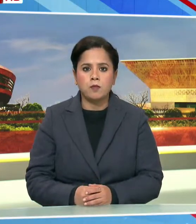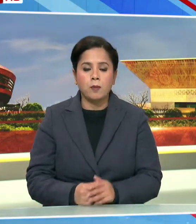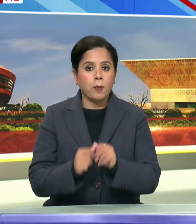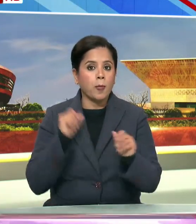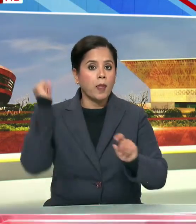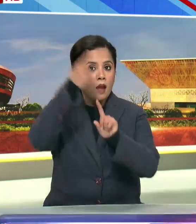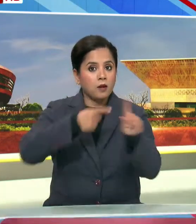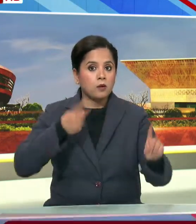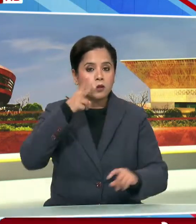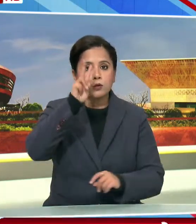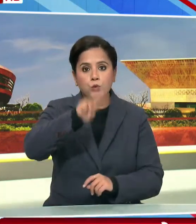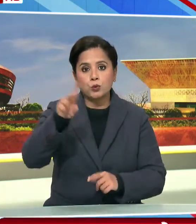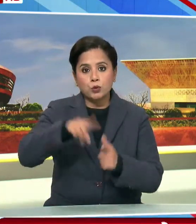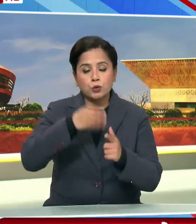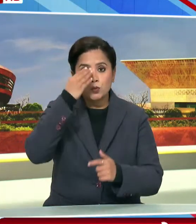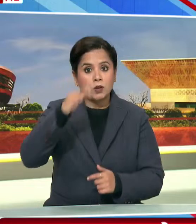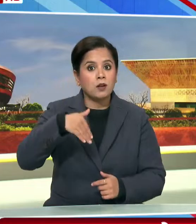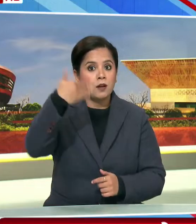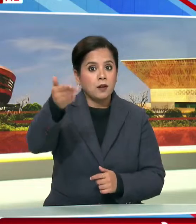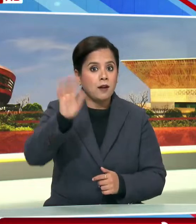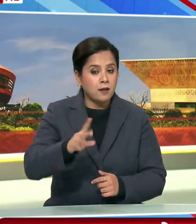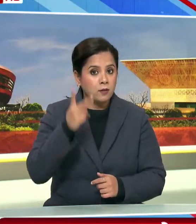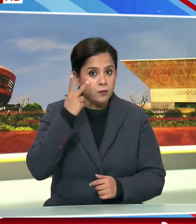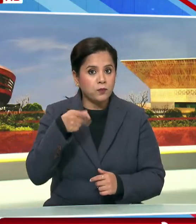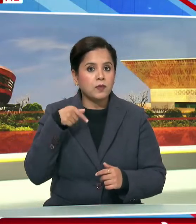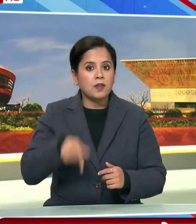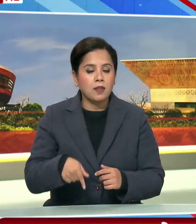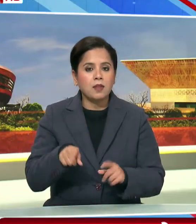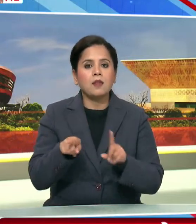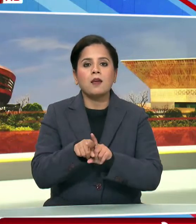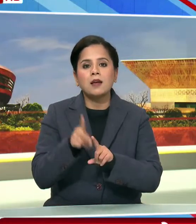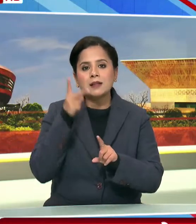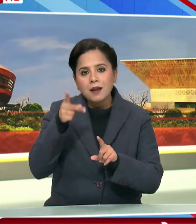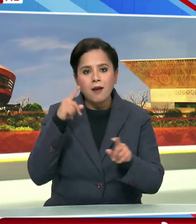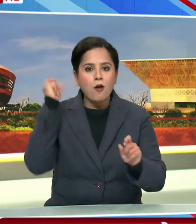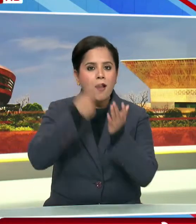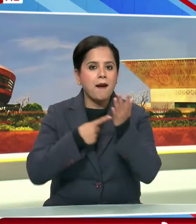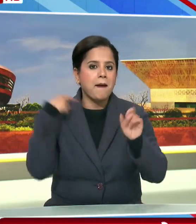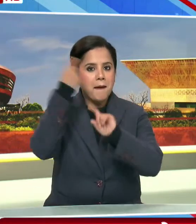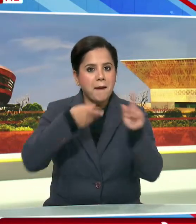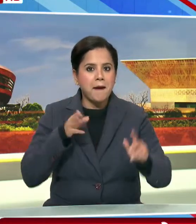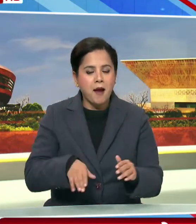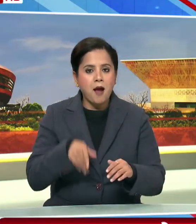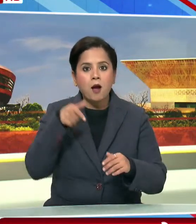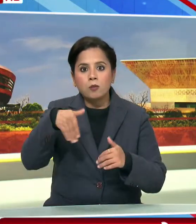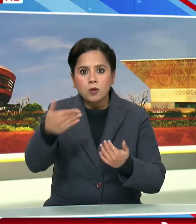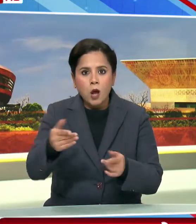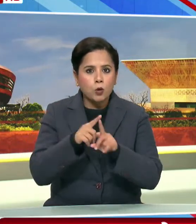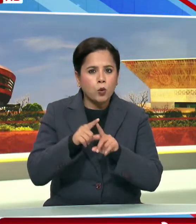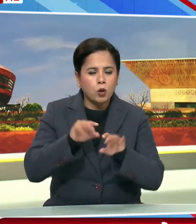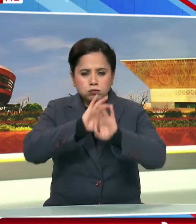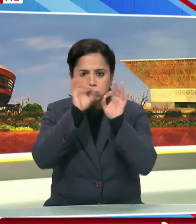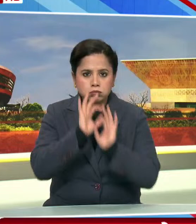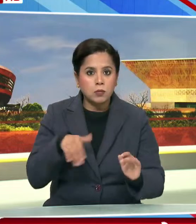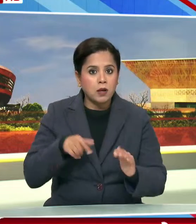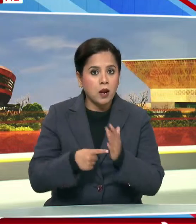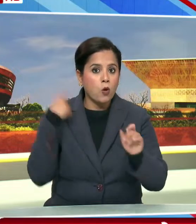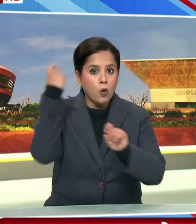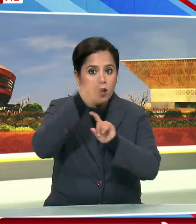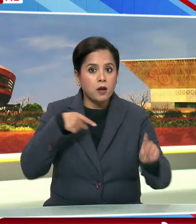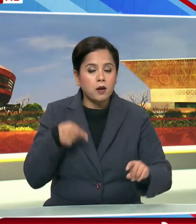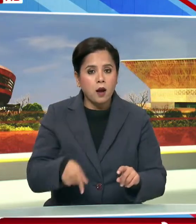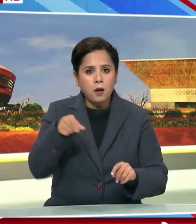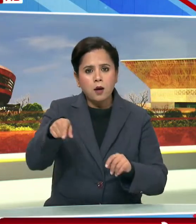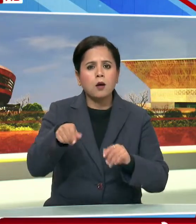आयोध्या में 22 जनवरी को होने जा रहे राम लला के प्रान प्रतिष्ठा की तैयारिया जोरो पर श्री राम मंदिर